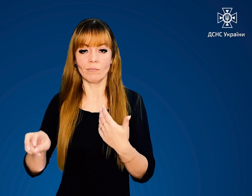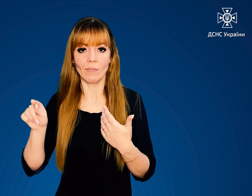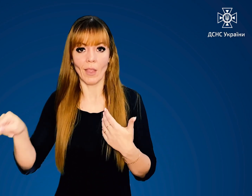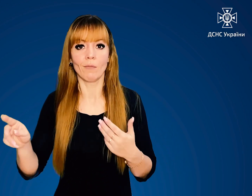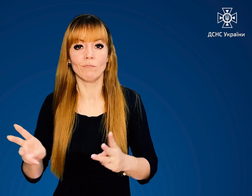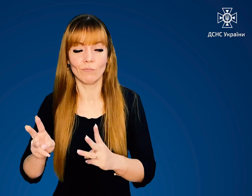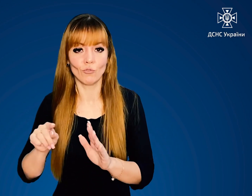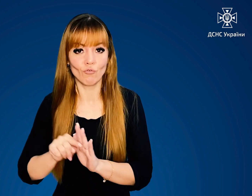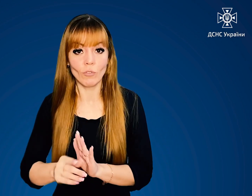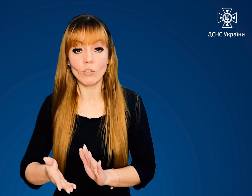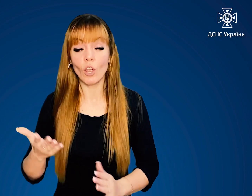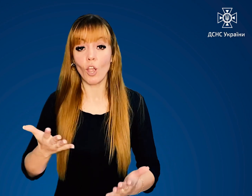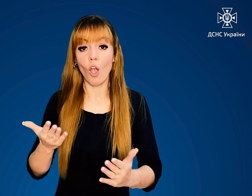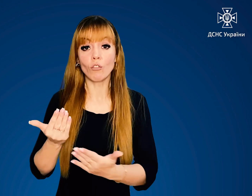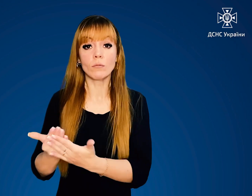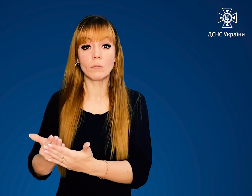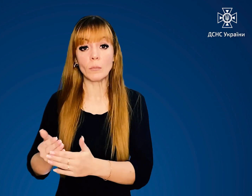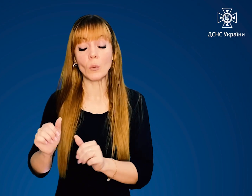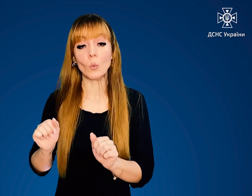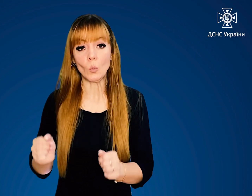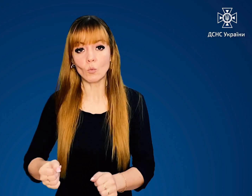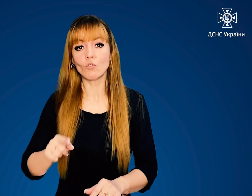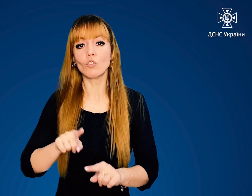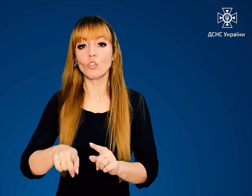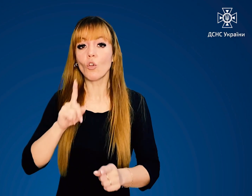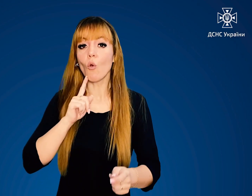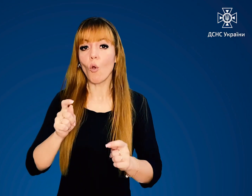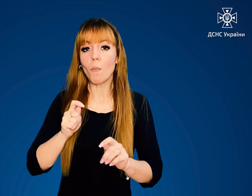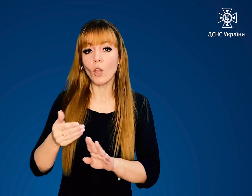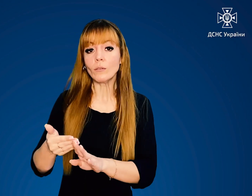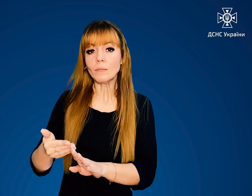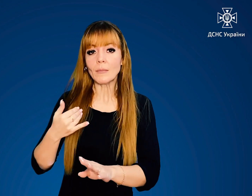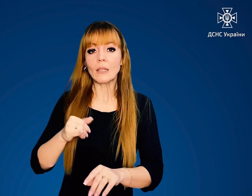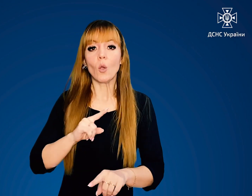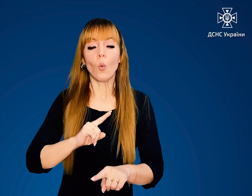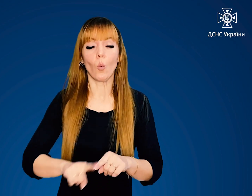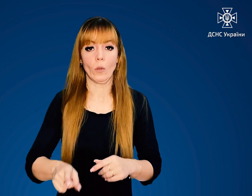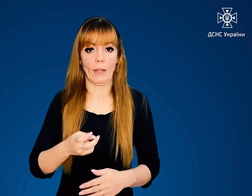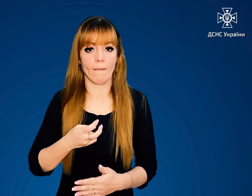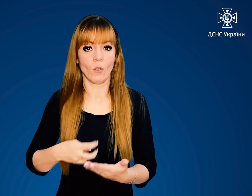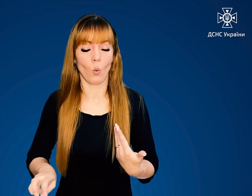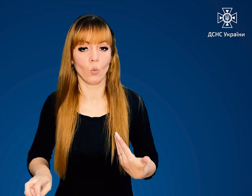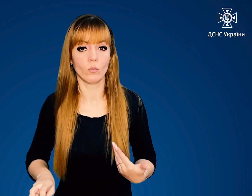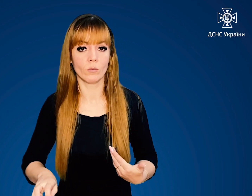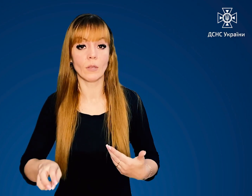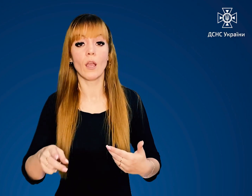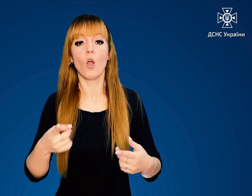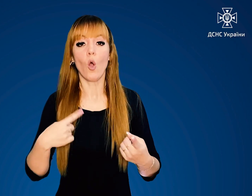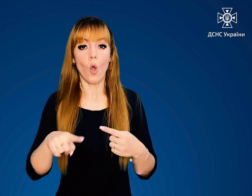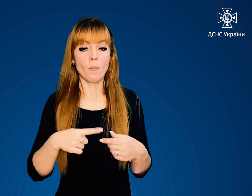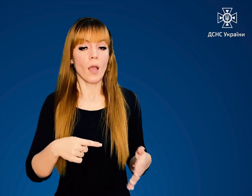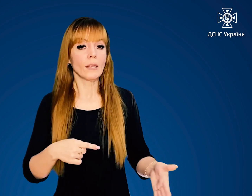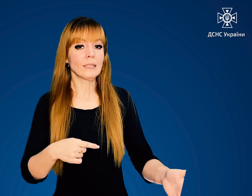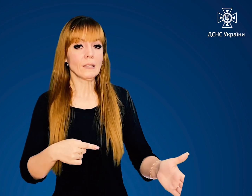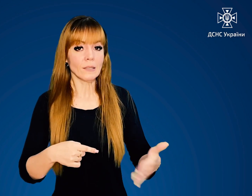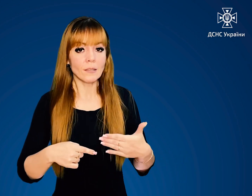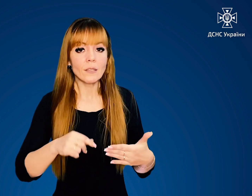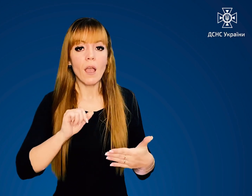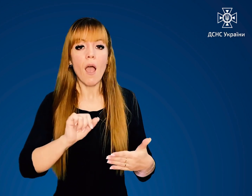гарячі, то обережно відчиніть їх та худко виходьте. Щільно зачиніть двері, а всі